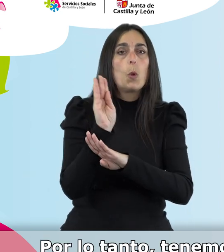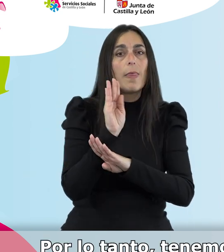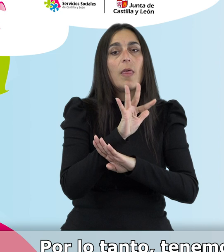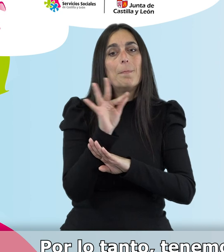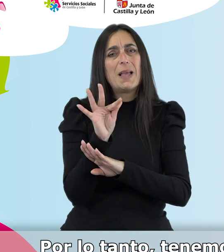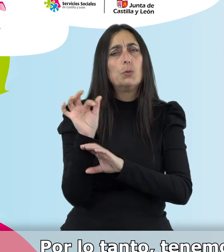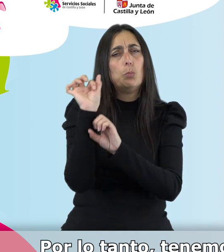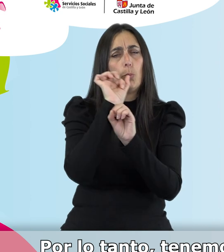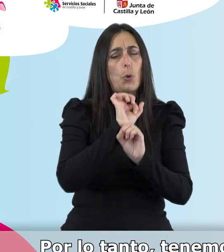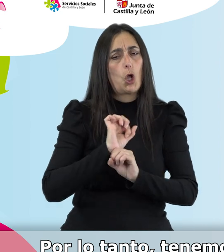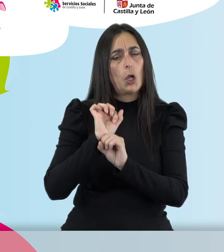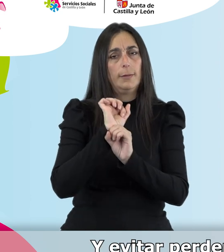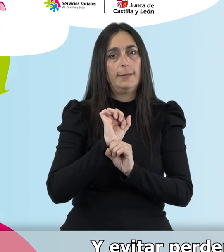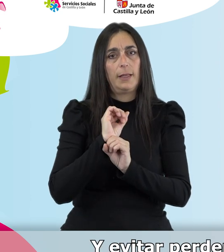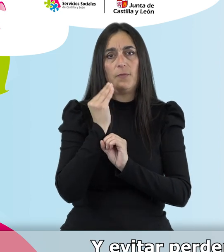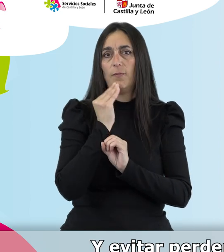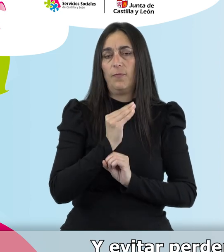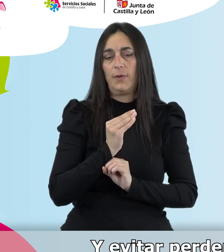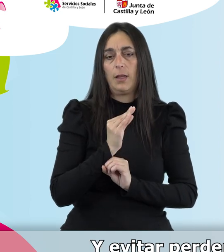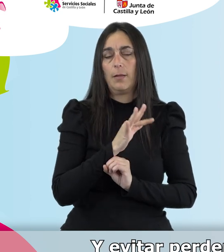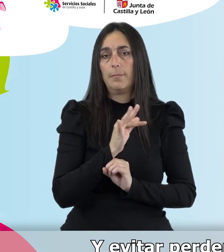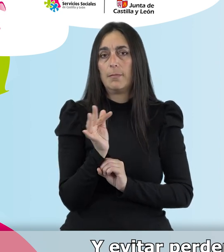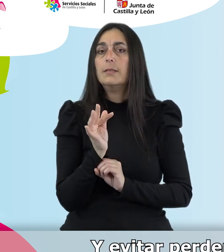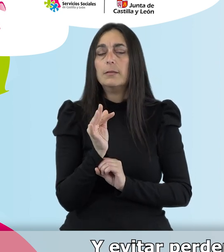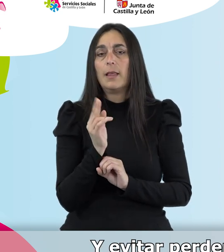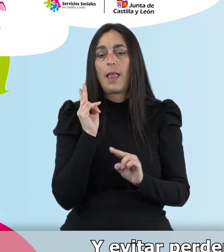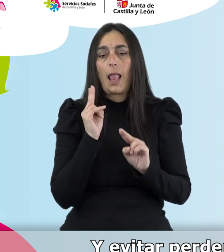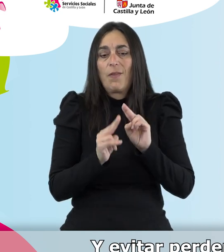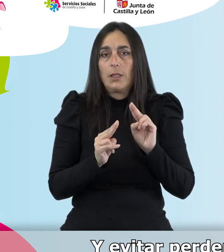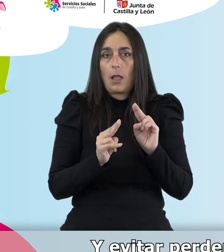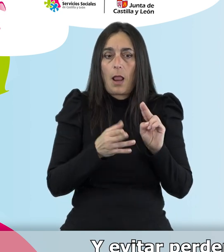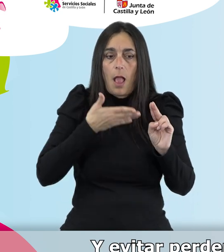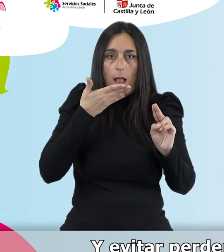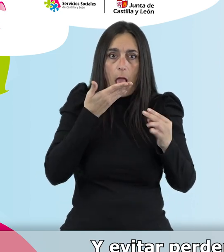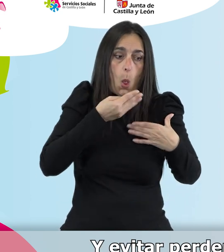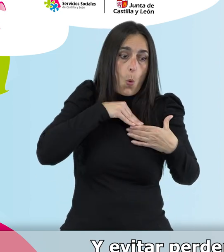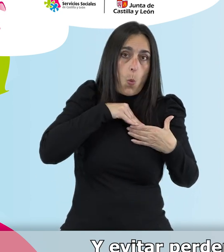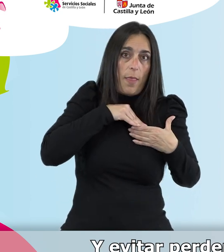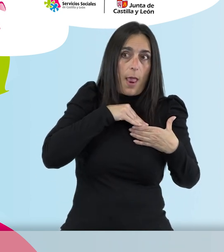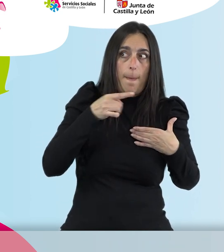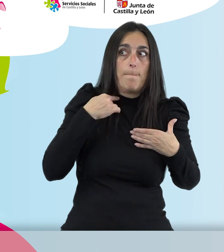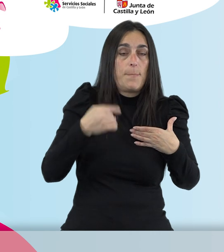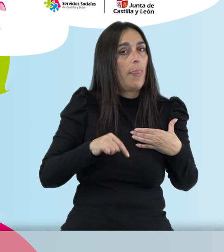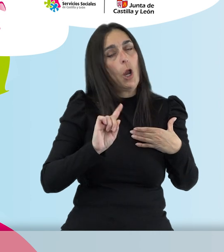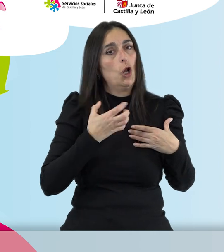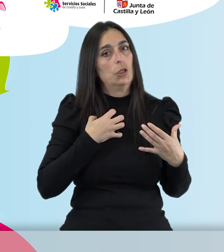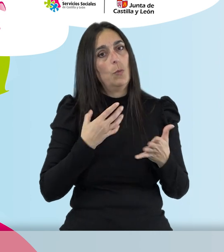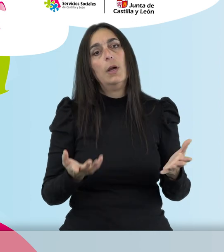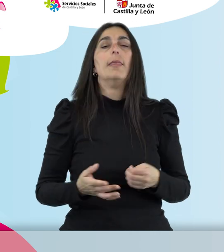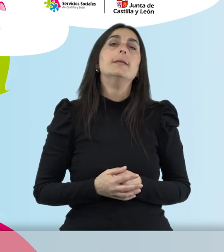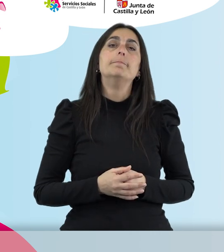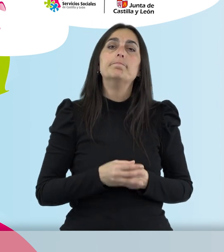protegernos contra el frío y evitar perder ese poco calor que podamos tener. Conservar.